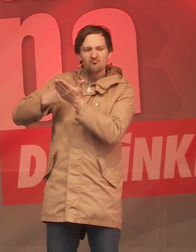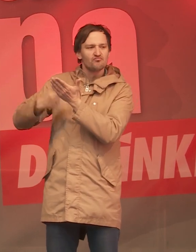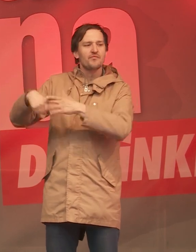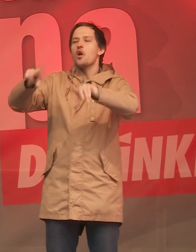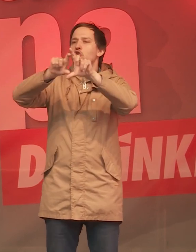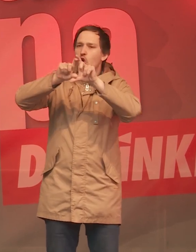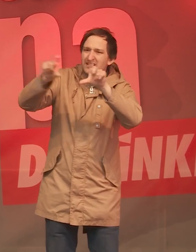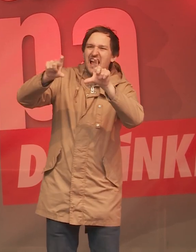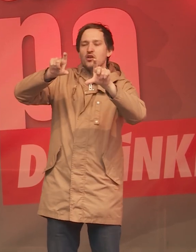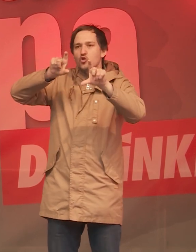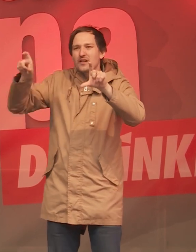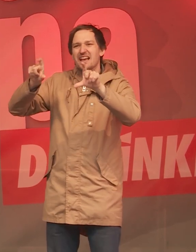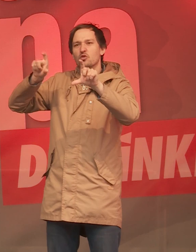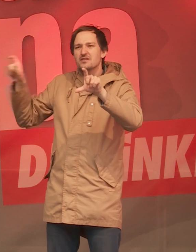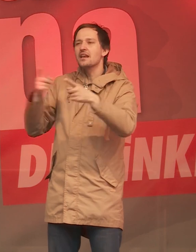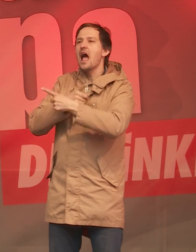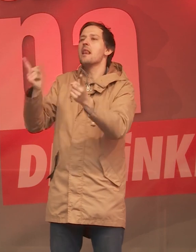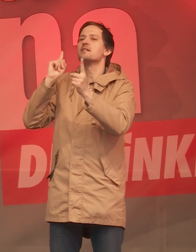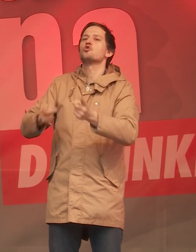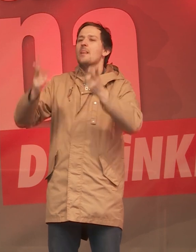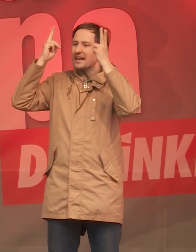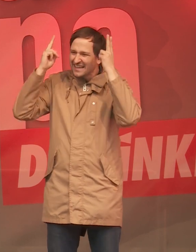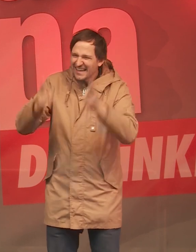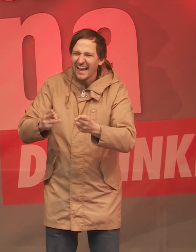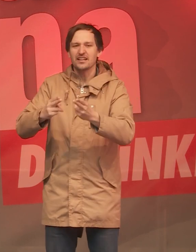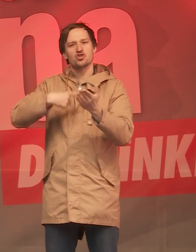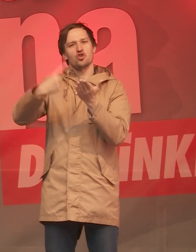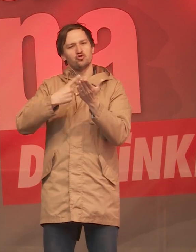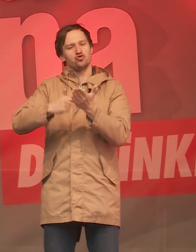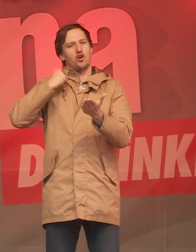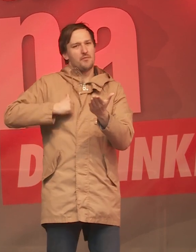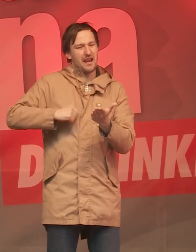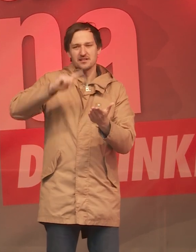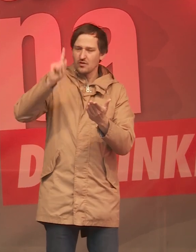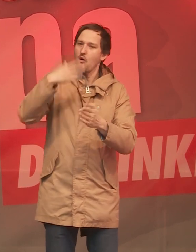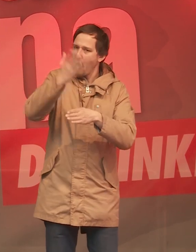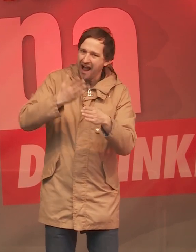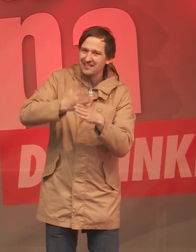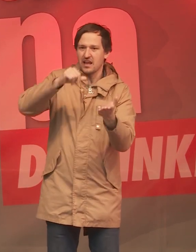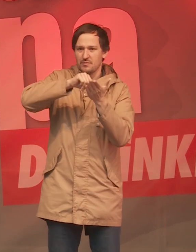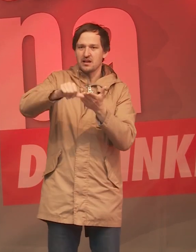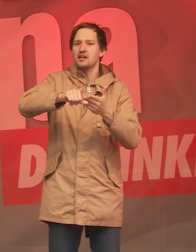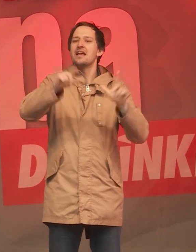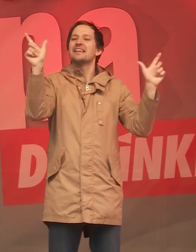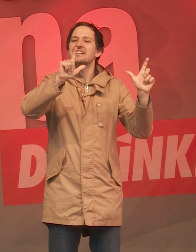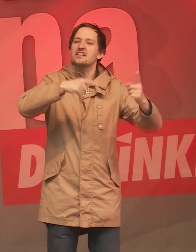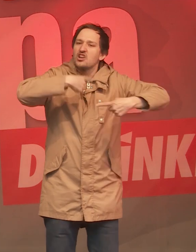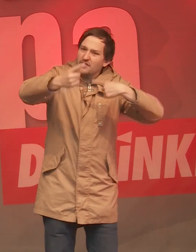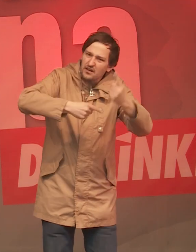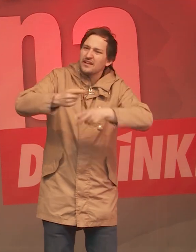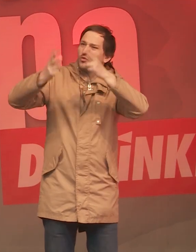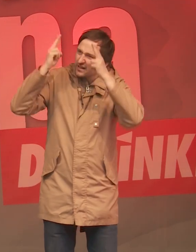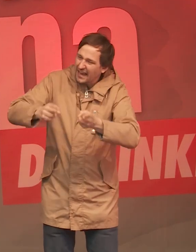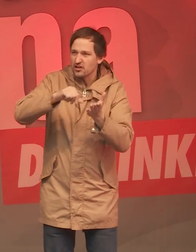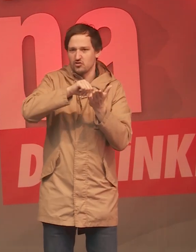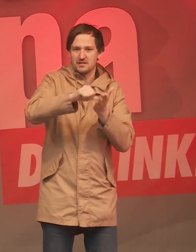Konzerne und Vermögenden ihren gerechten Anteil an der Steuerlast zu tragen haben, ihren gerechten Anteil an der gesellschaftlichen Entwicklung zu leisten